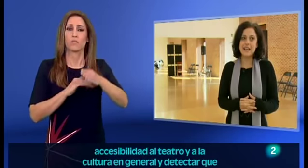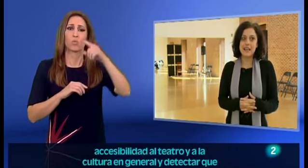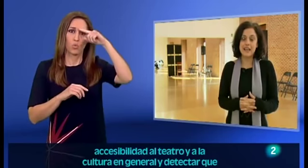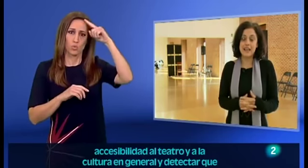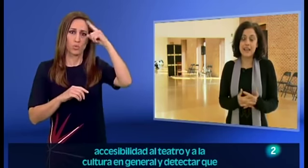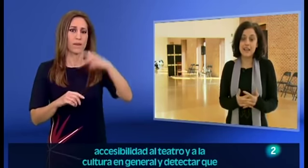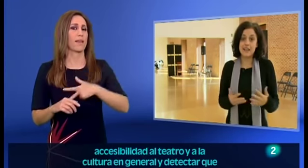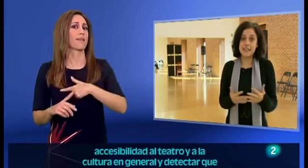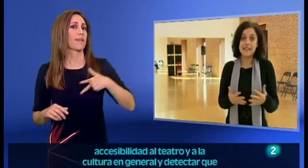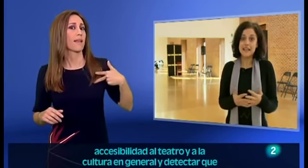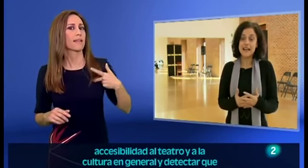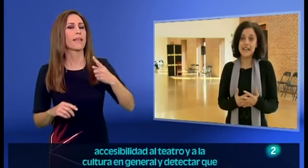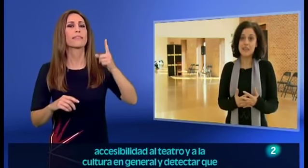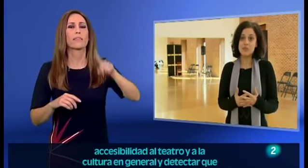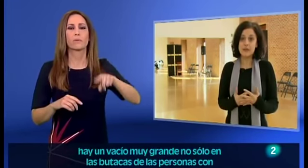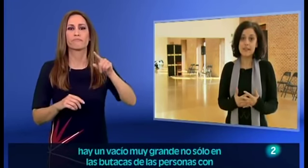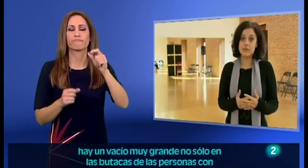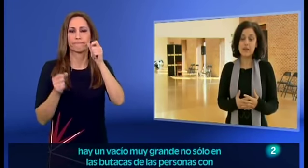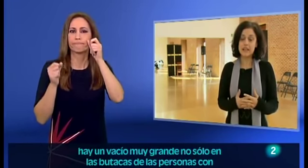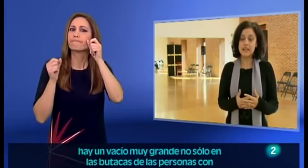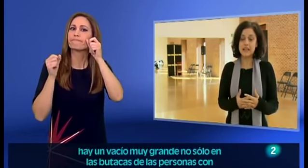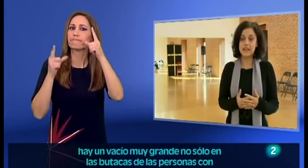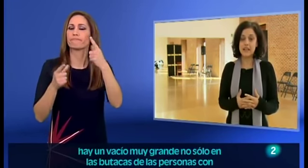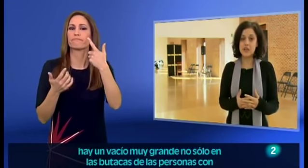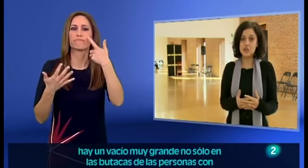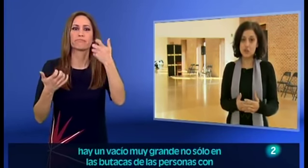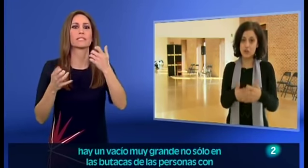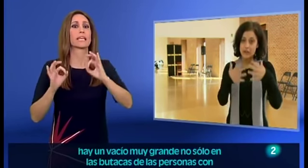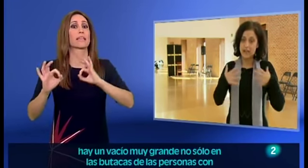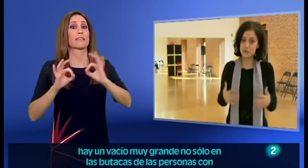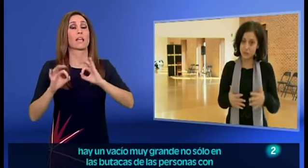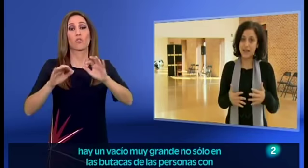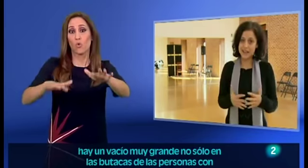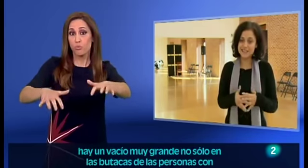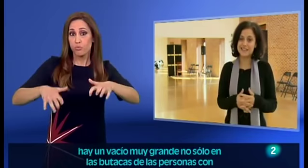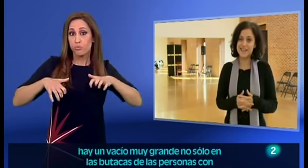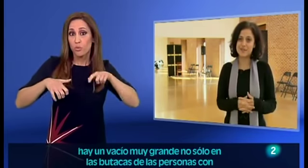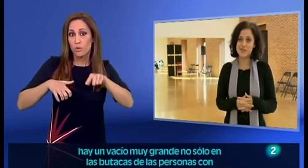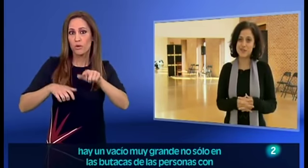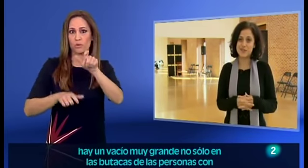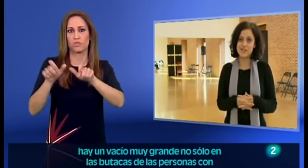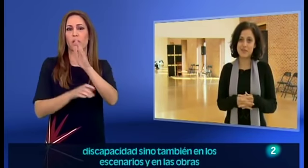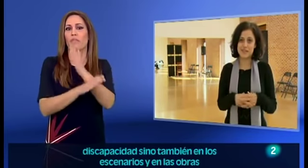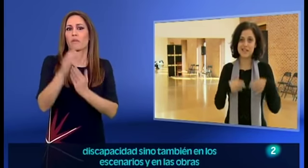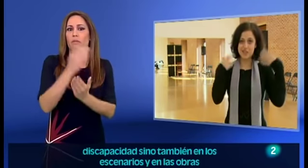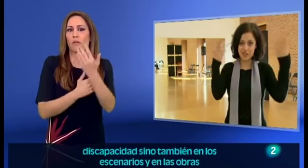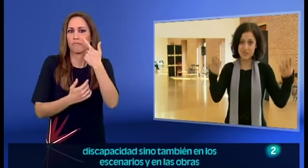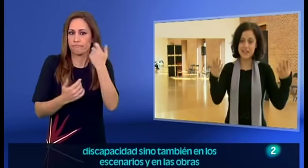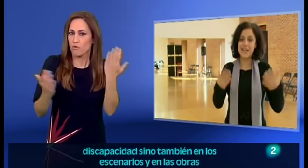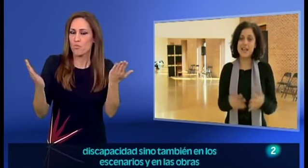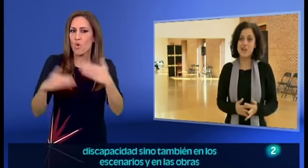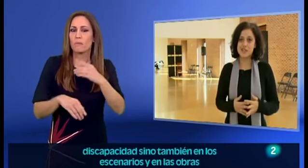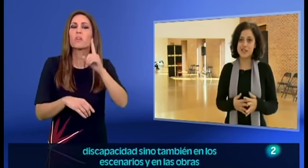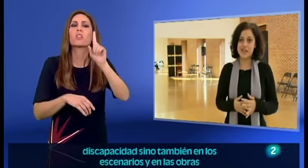detectar que hay un vacío muy grande no solo en las butacas de las personas con discapacidad sino